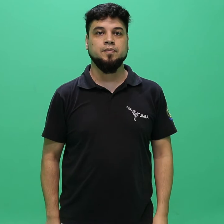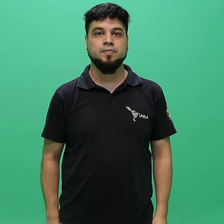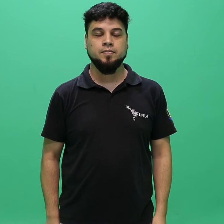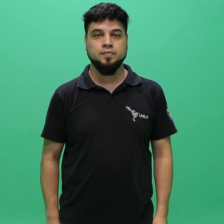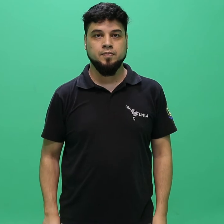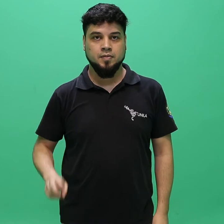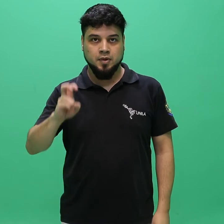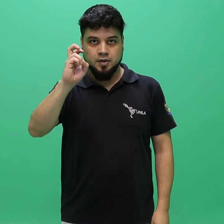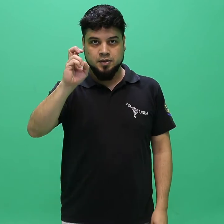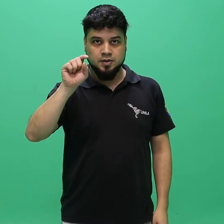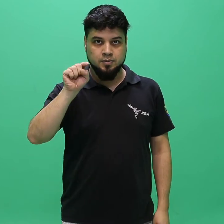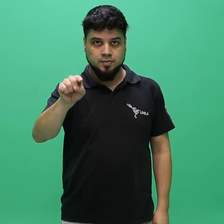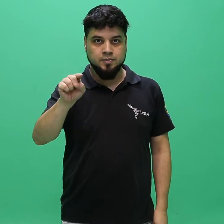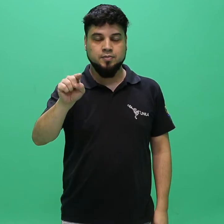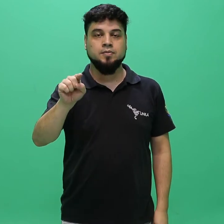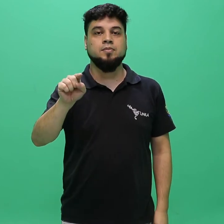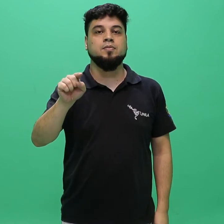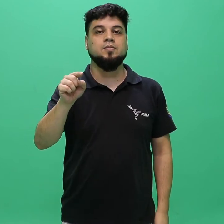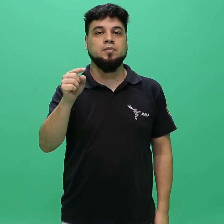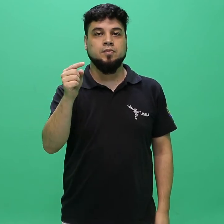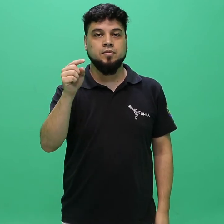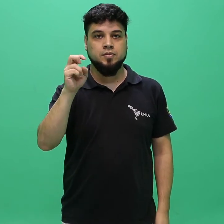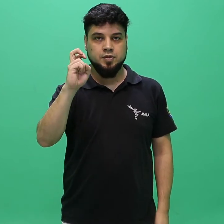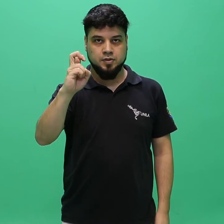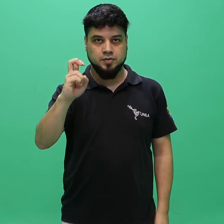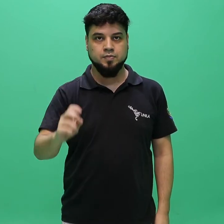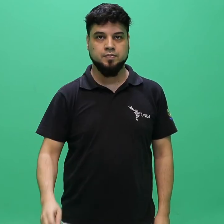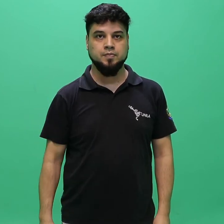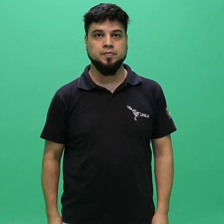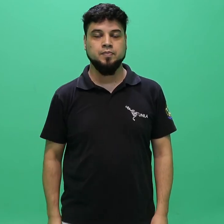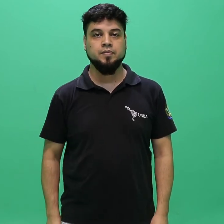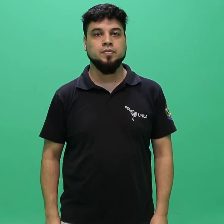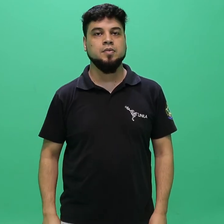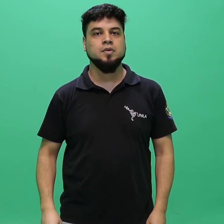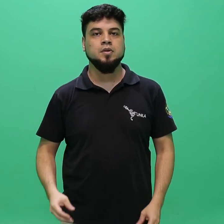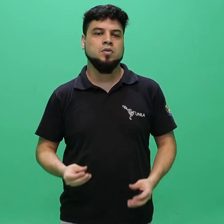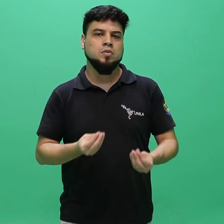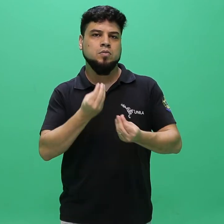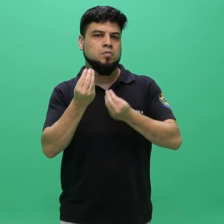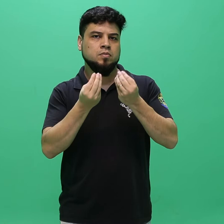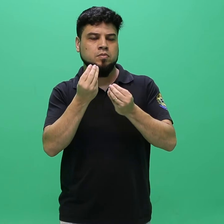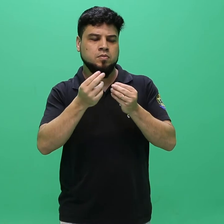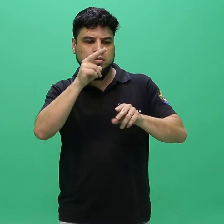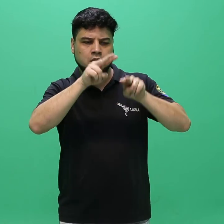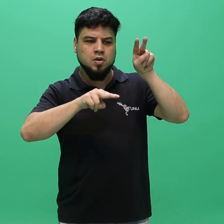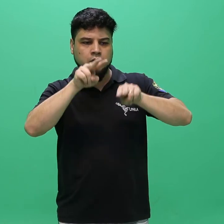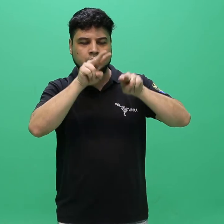5.5. Das avaliações adotadas para a seleção de transferência externa.